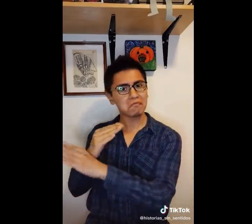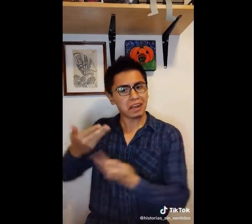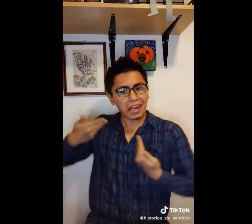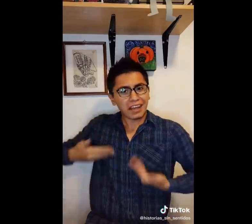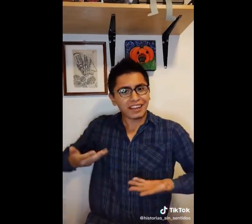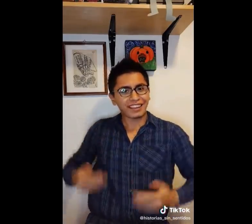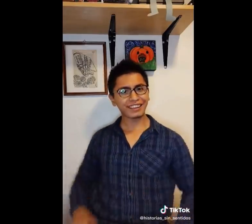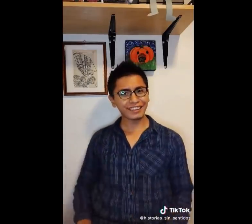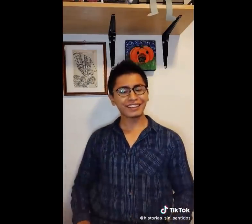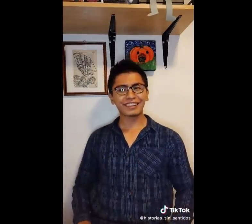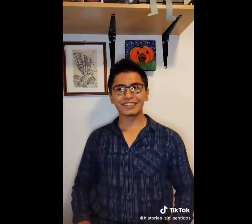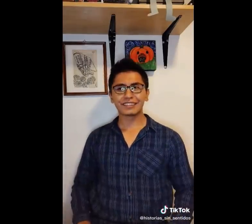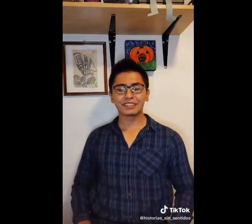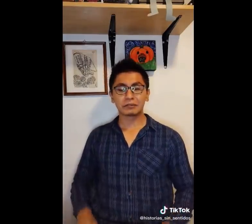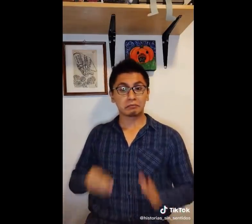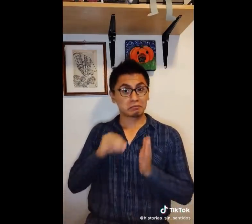compañere, lo bloqueó de las redes.